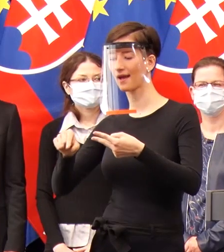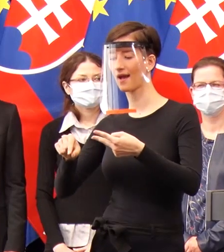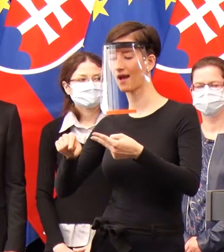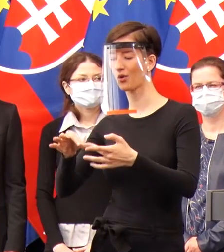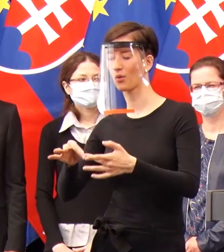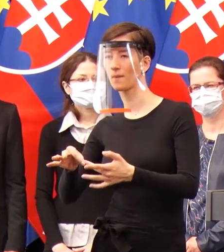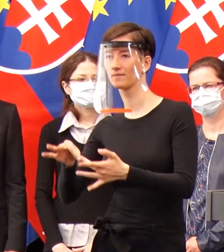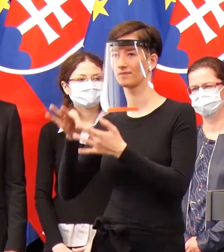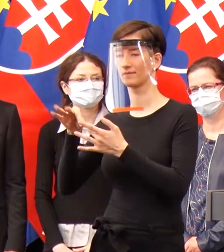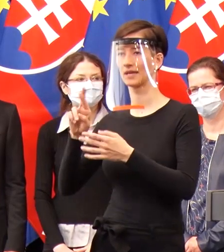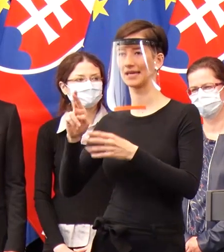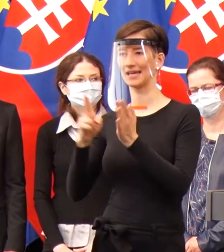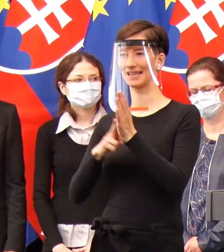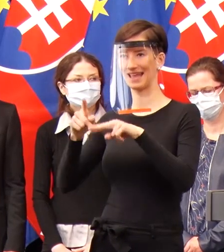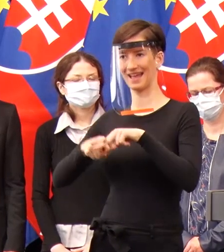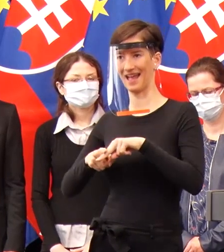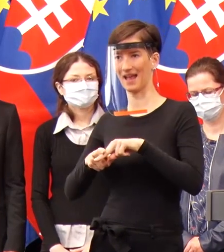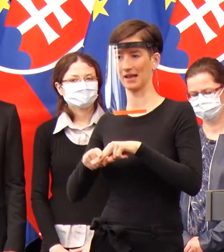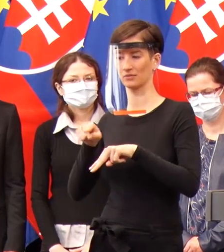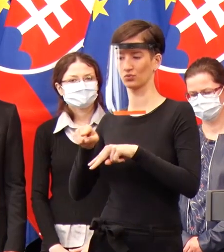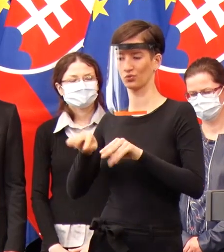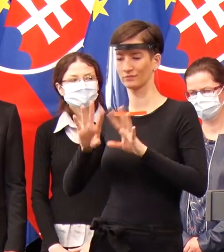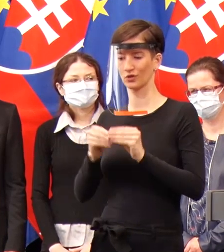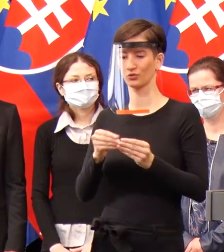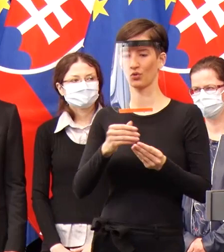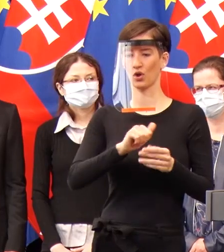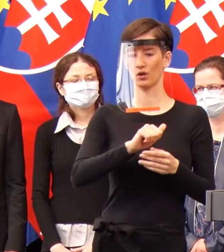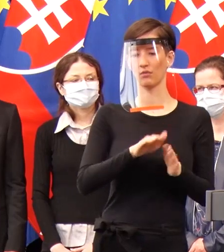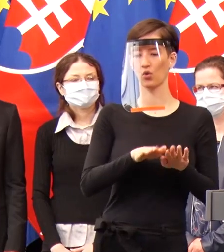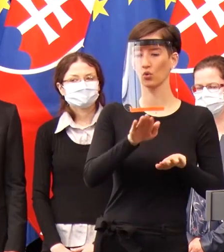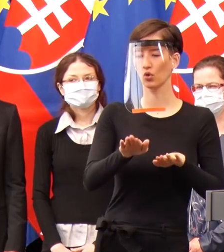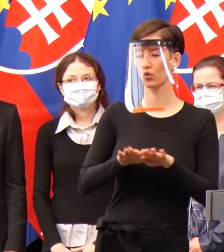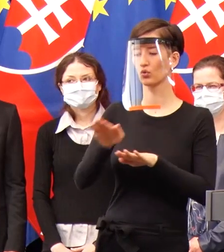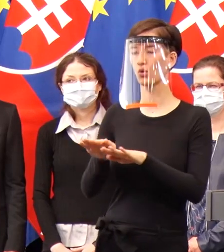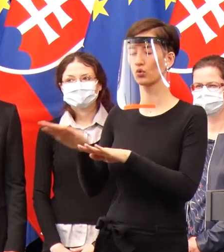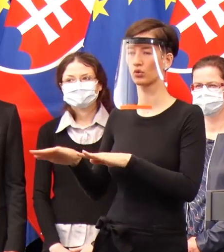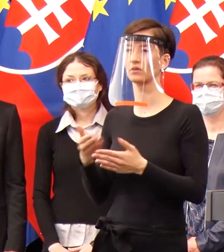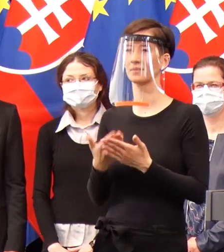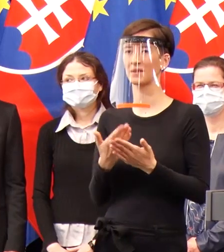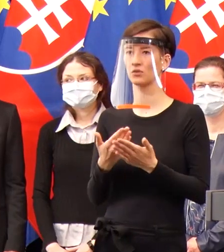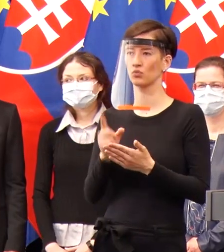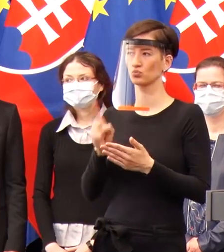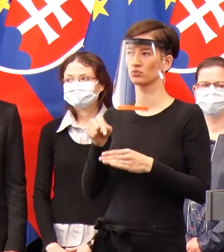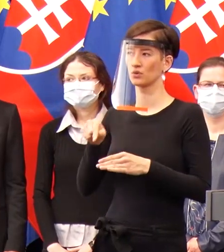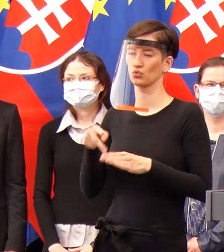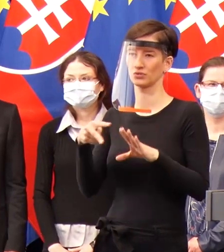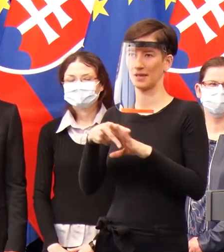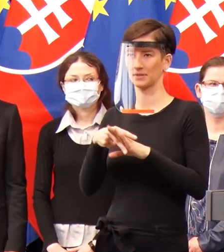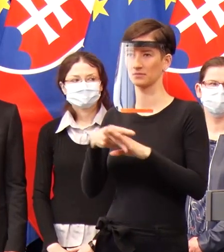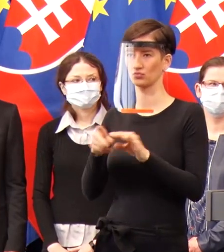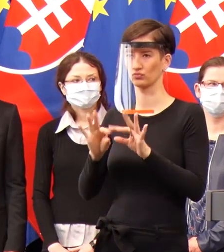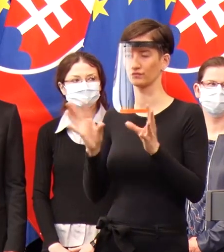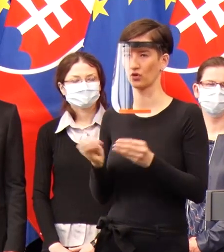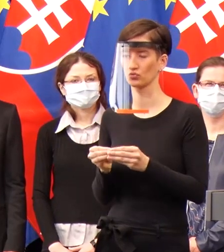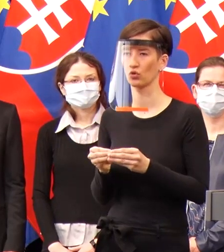situácia celkom rúžová. Ale ako hovorím, s týmto zápasí celý svet a budeme sa s tým musieť vysporiadať. Aj o tomto strednom